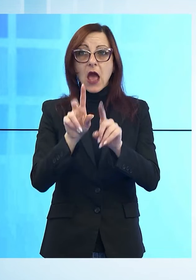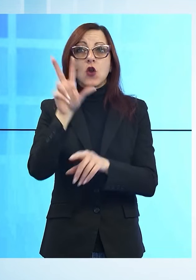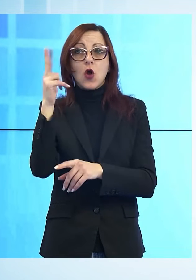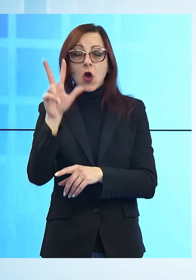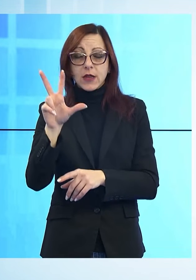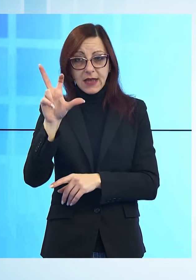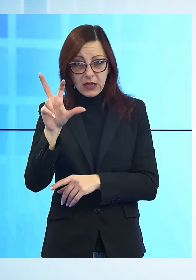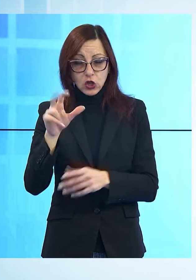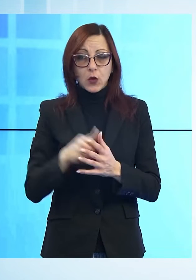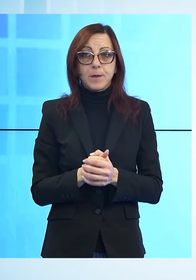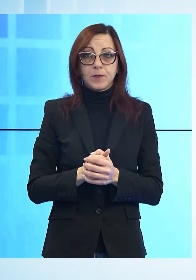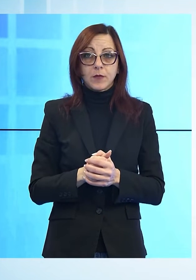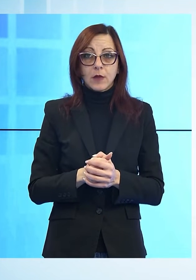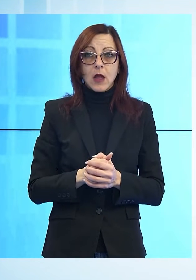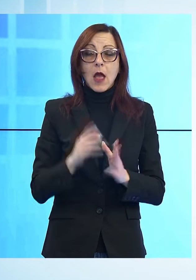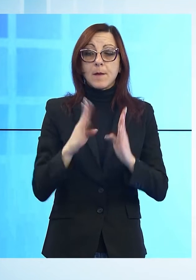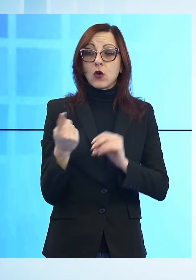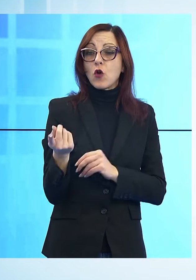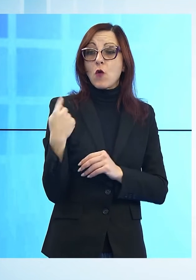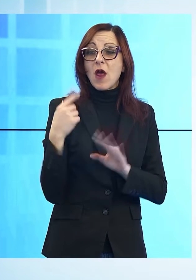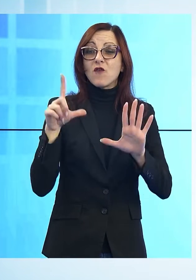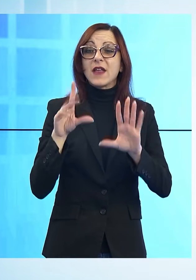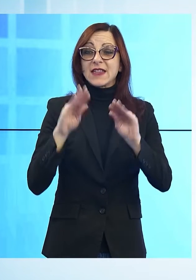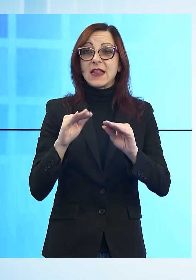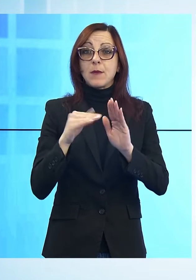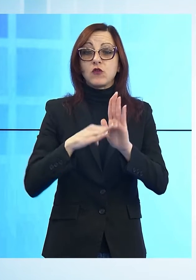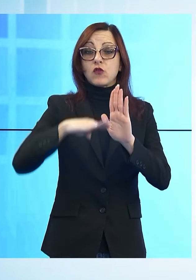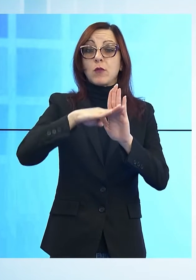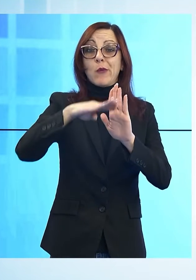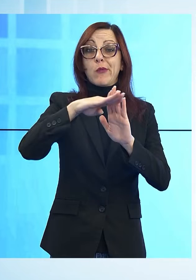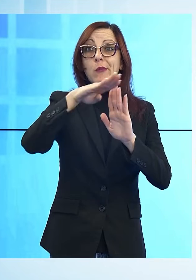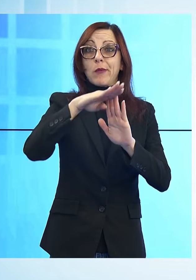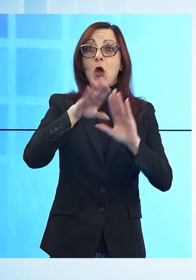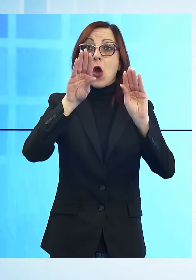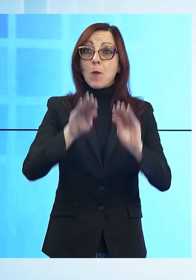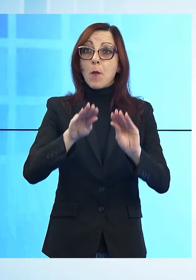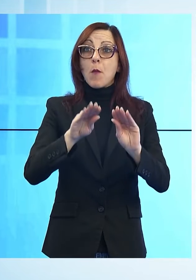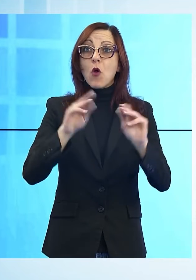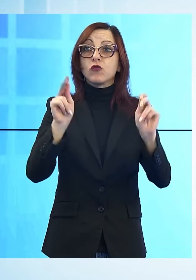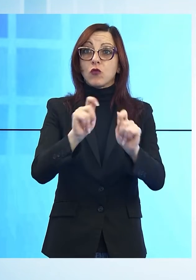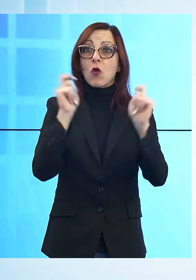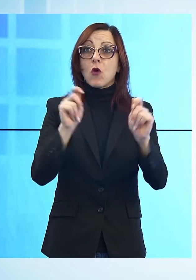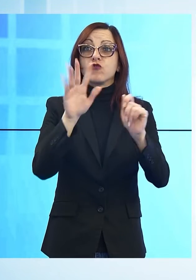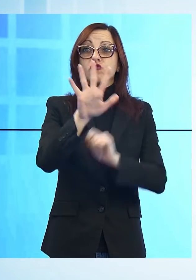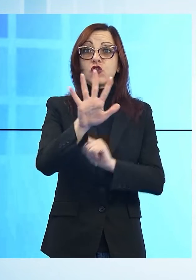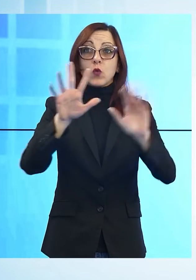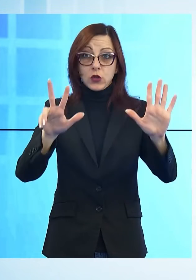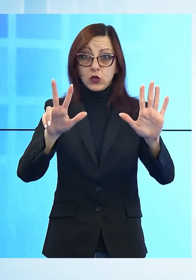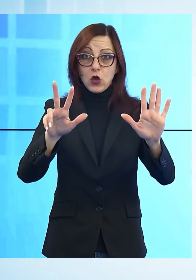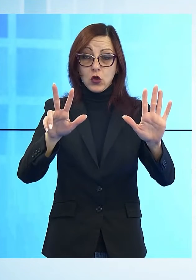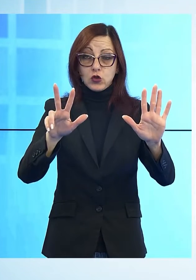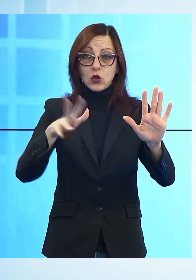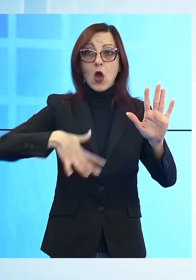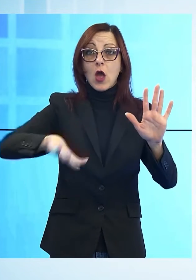guadagna sette posizioni rispetto all'anno scorso e si piazza al 58esimo posto. In ambito toscano però Lucca è in terz'ultima